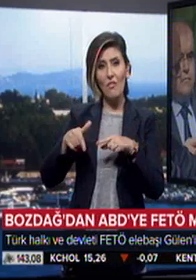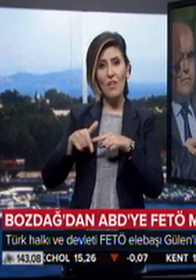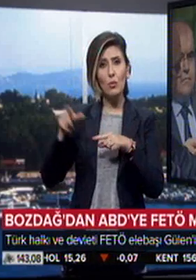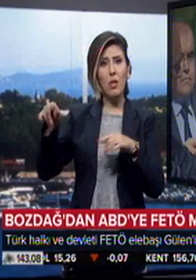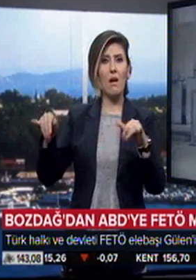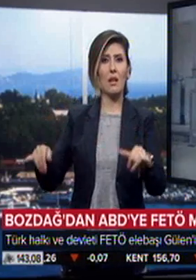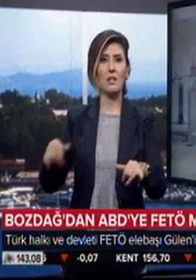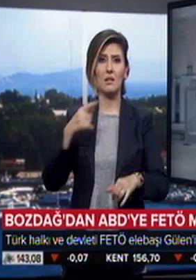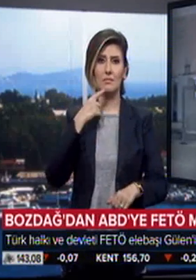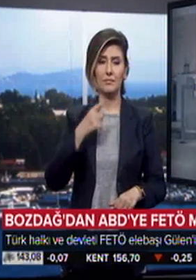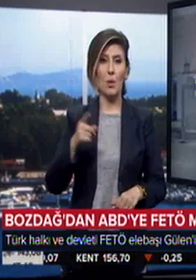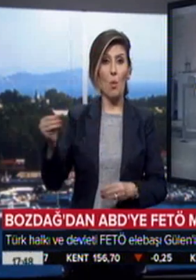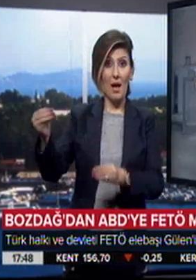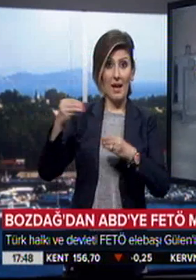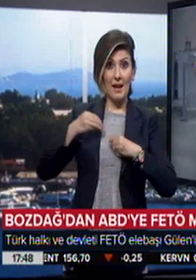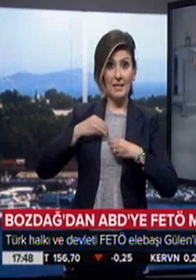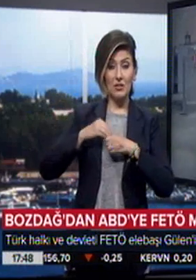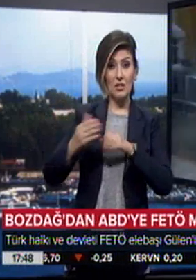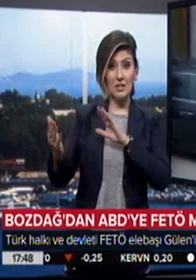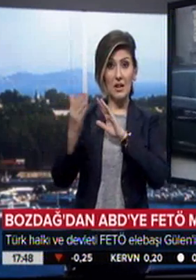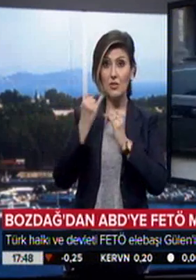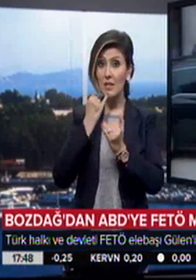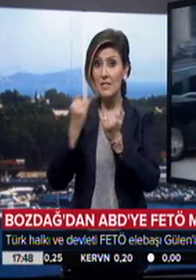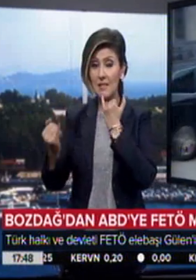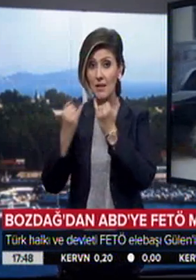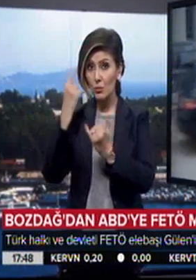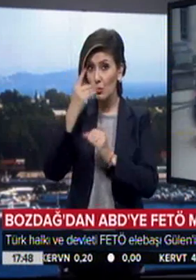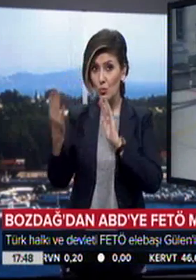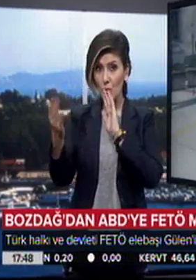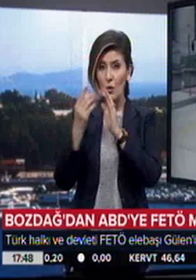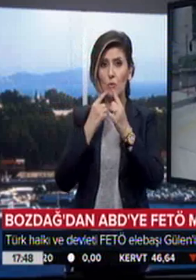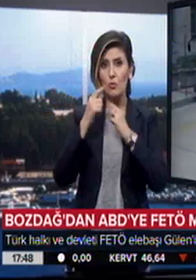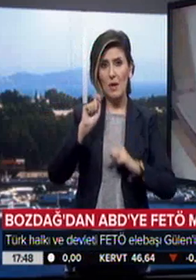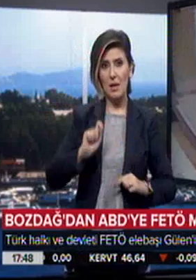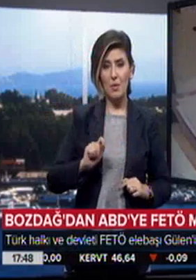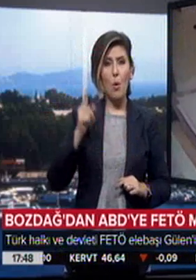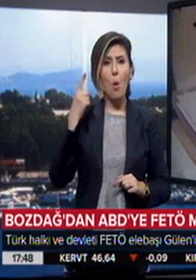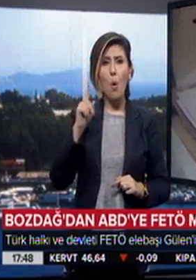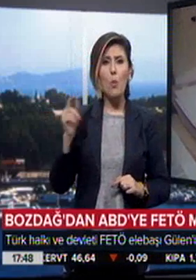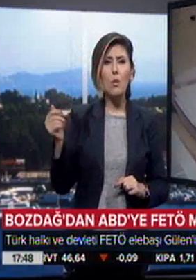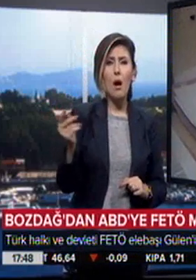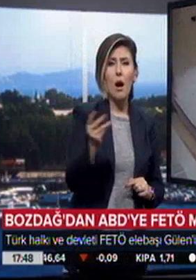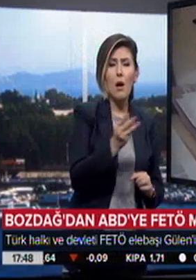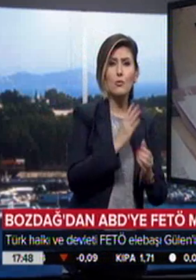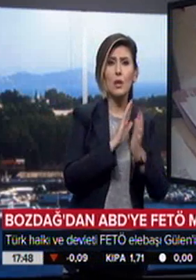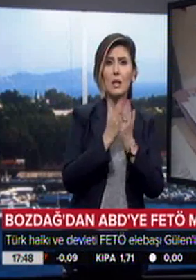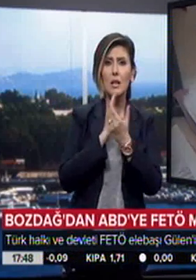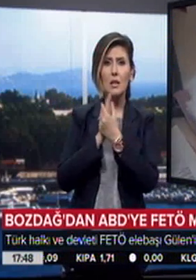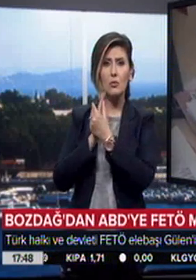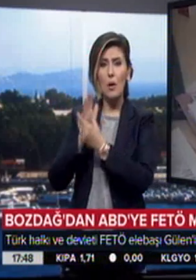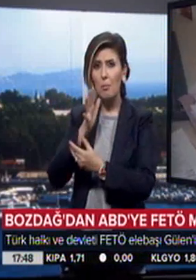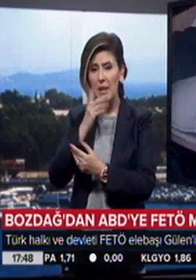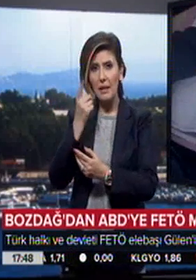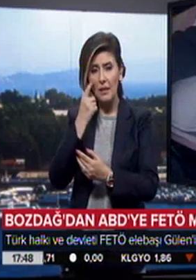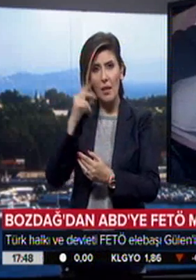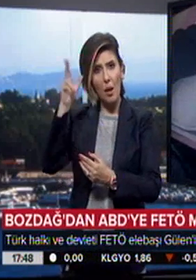o anlamı ifade ediyor. O iade için karşılıklı ziyaretler, yüz yüze görüşmeler yapıldı. Onlarca klasör bilgi, delil Amerika